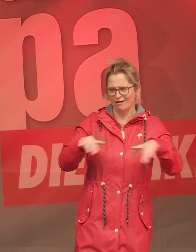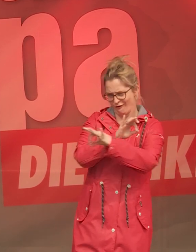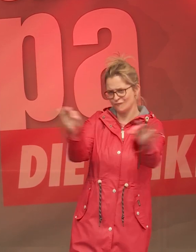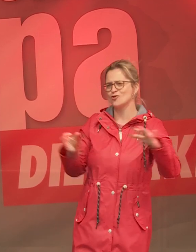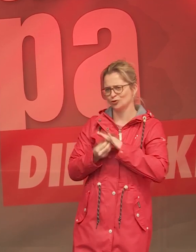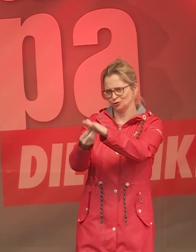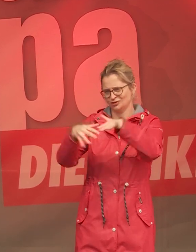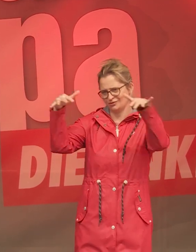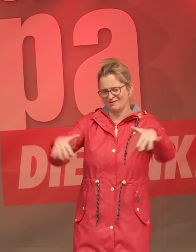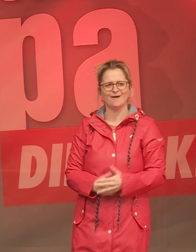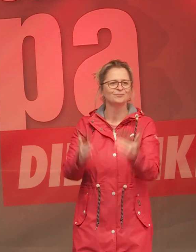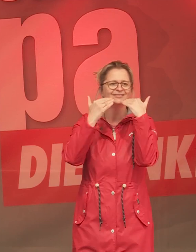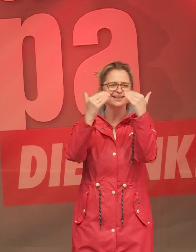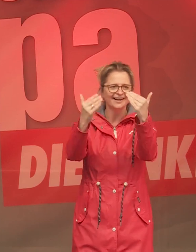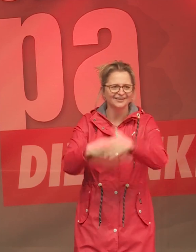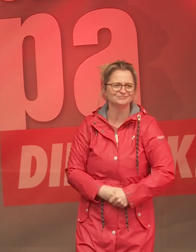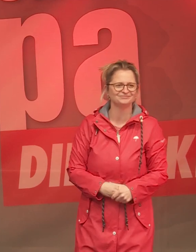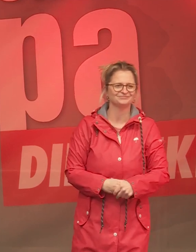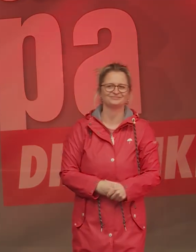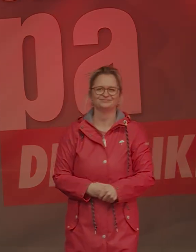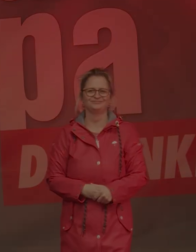Dankeschön. Applaus Dank. Vielen Dank.